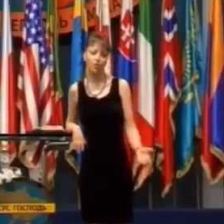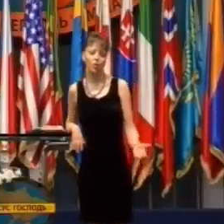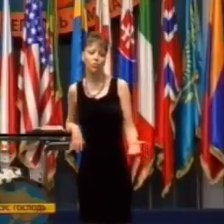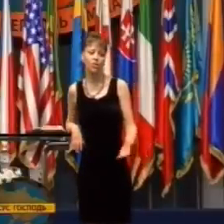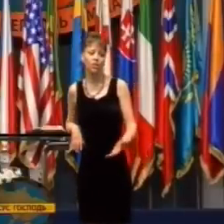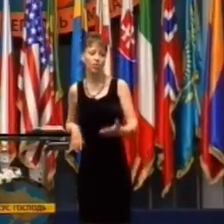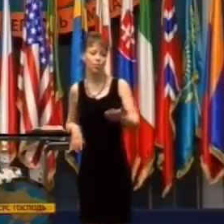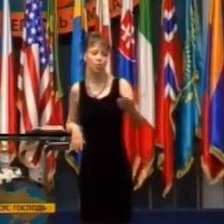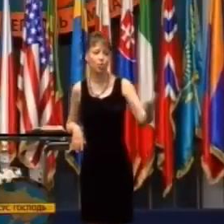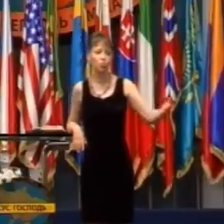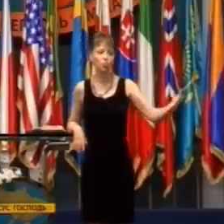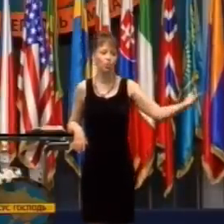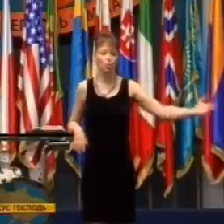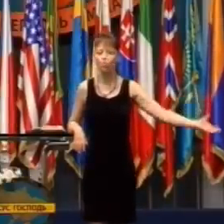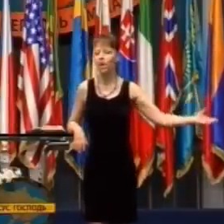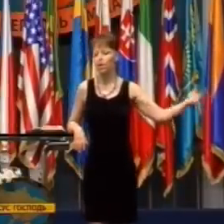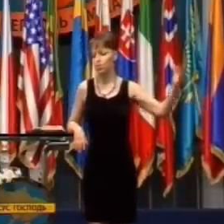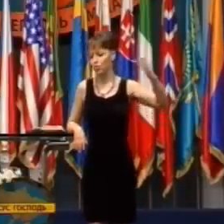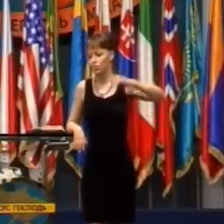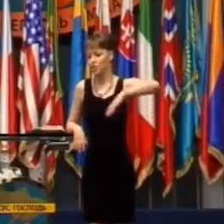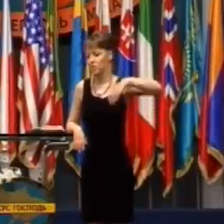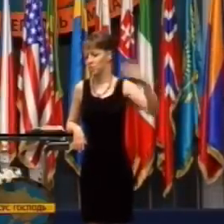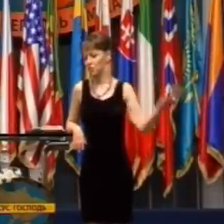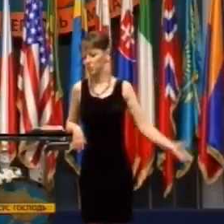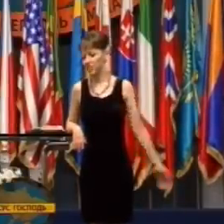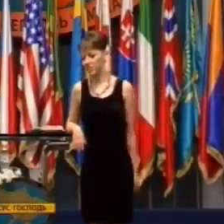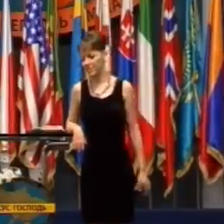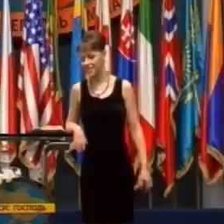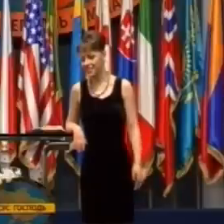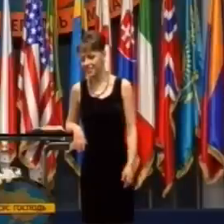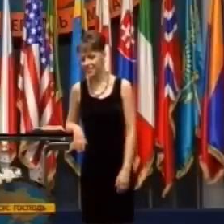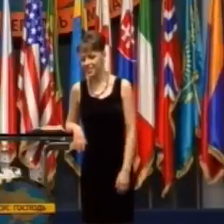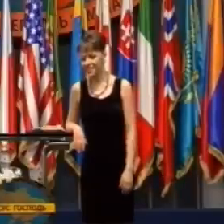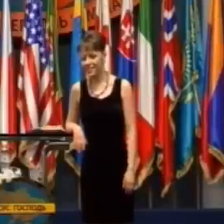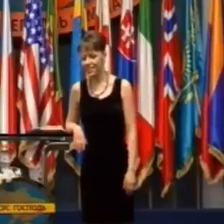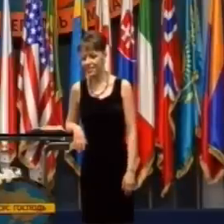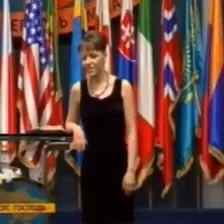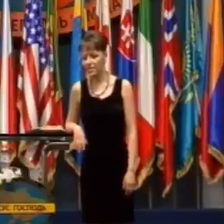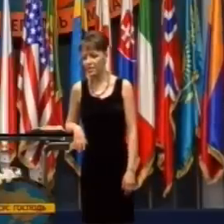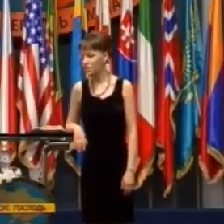uvidíte len to, že občas budete mať šťastie, že sa niečo podarí.